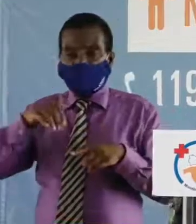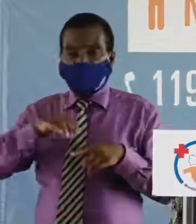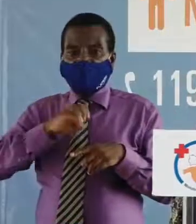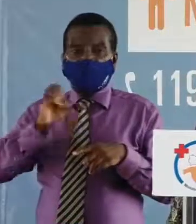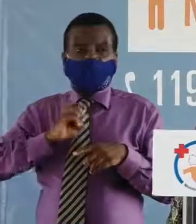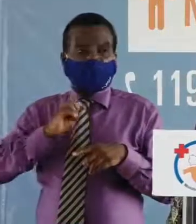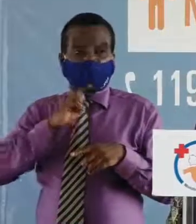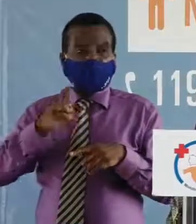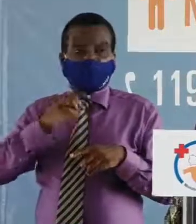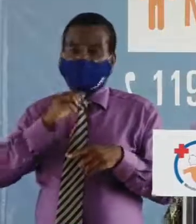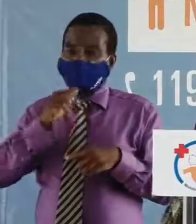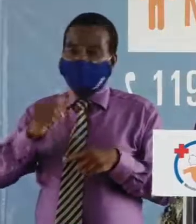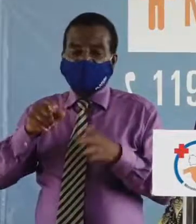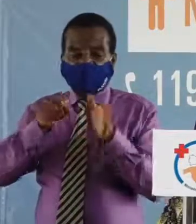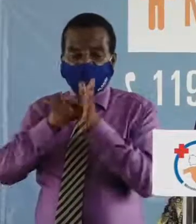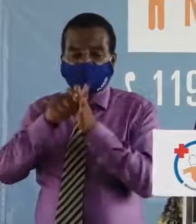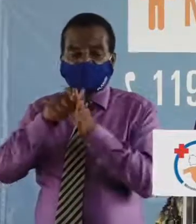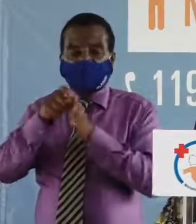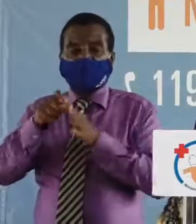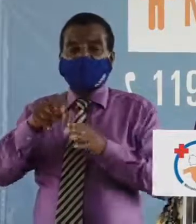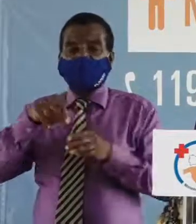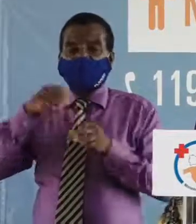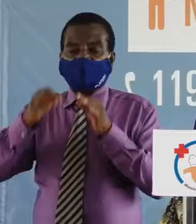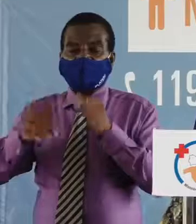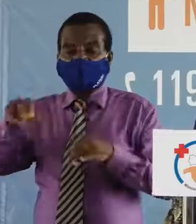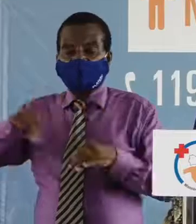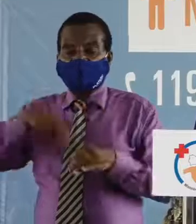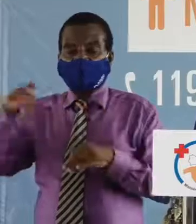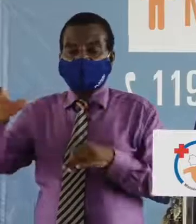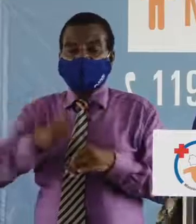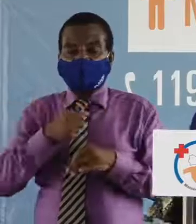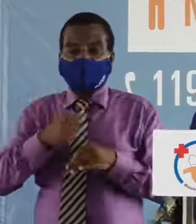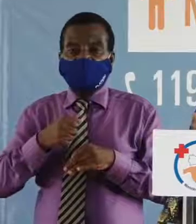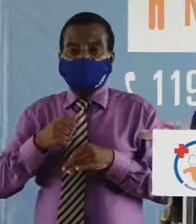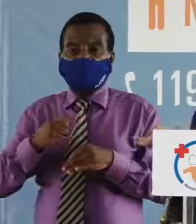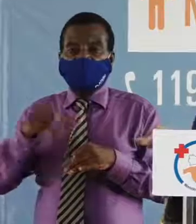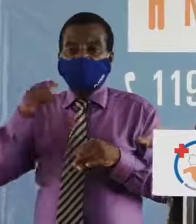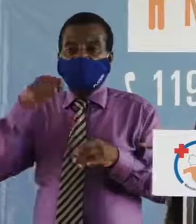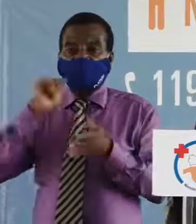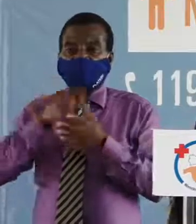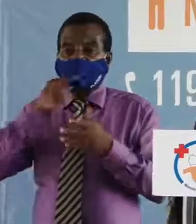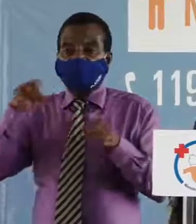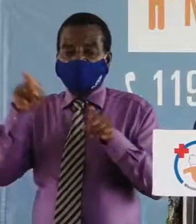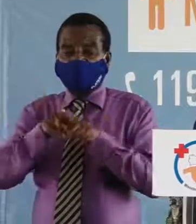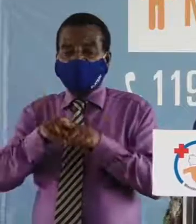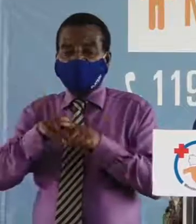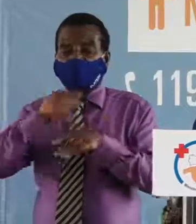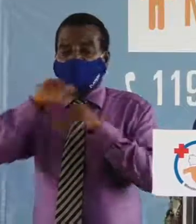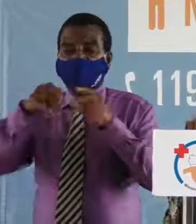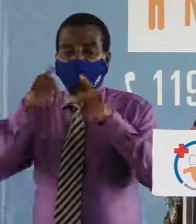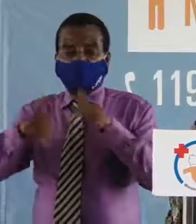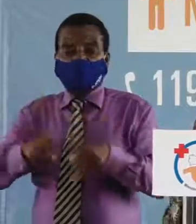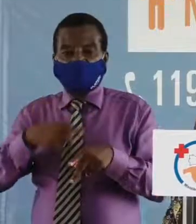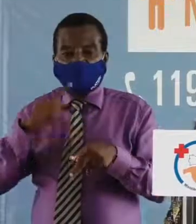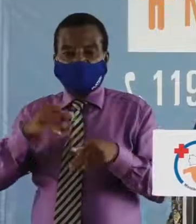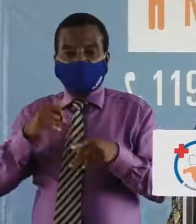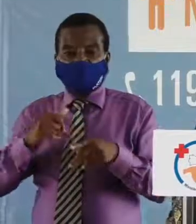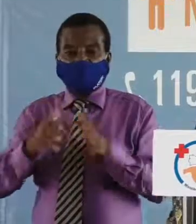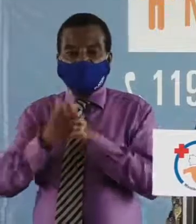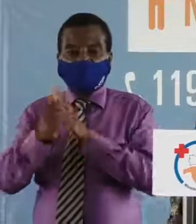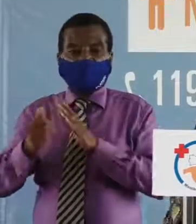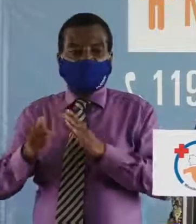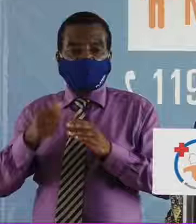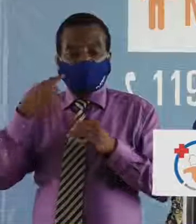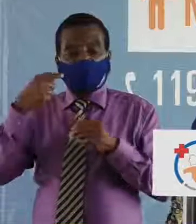porte ou je ne porte pas le virus nous ne faisons pas la forme compliquée donc c'est comme tout venant qui vient mais il a ses sécrétions et la forme